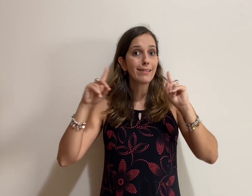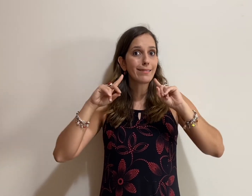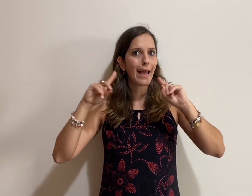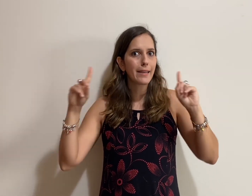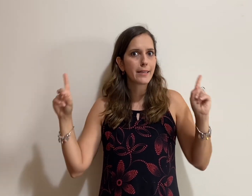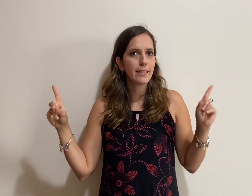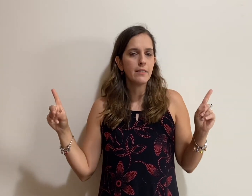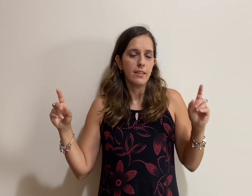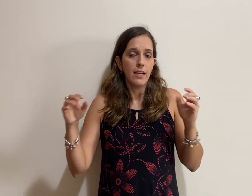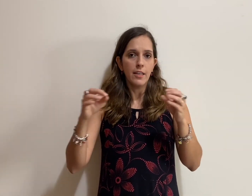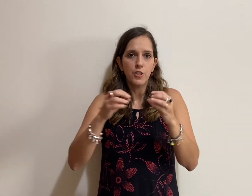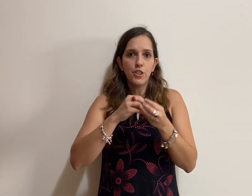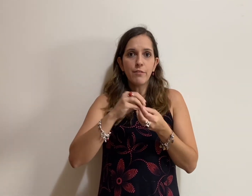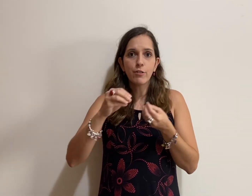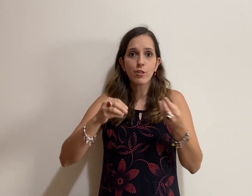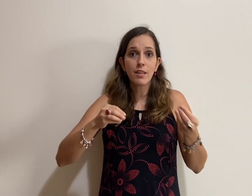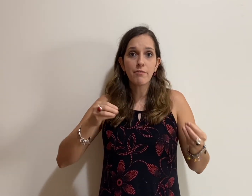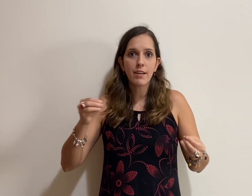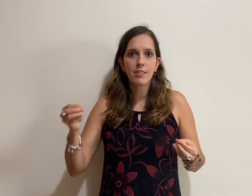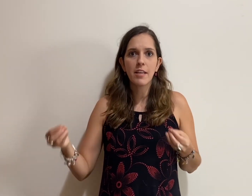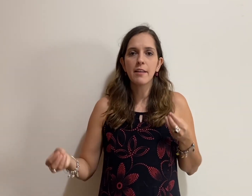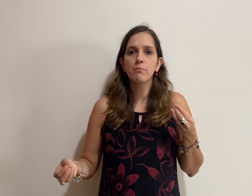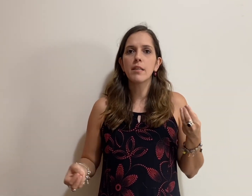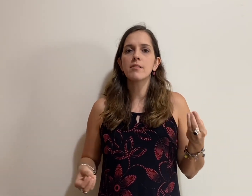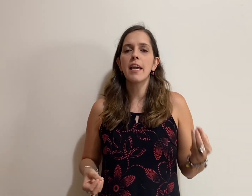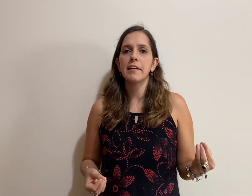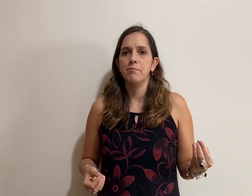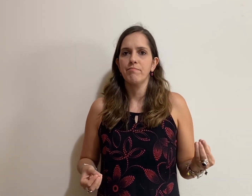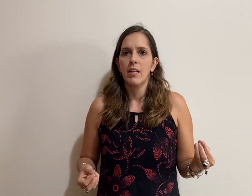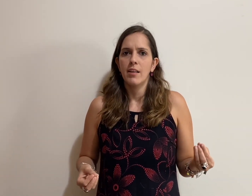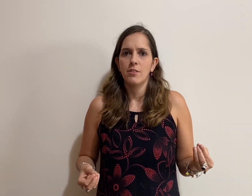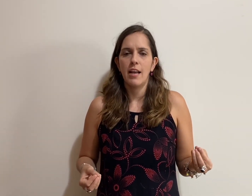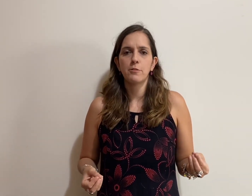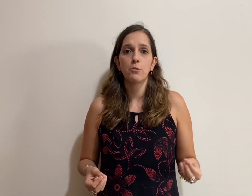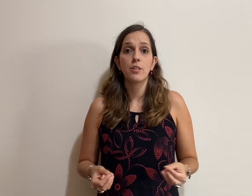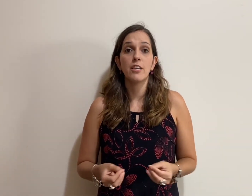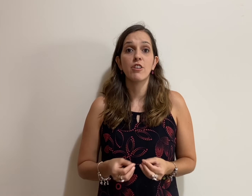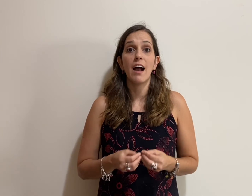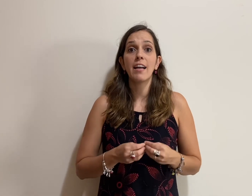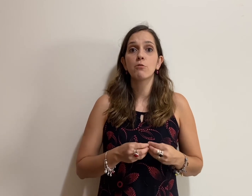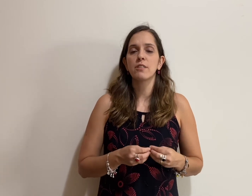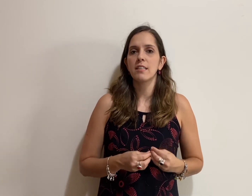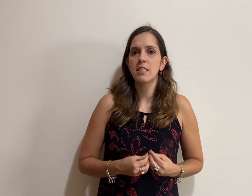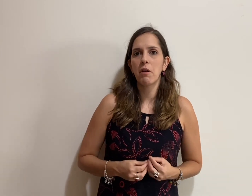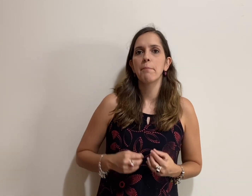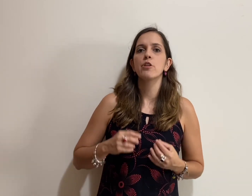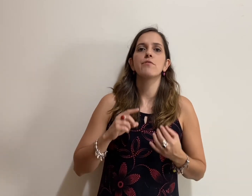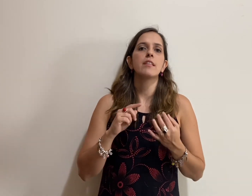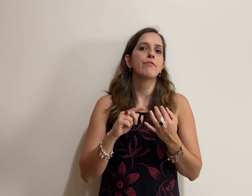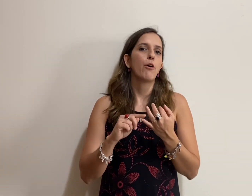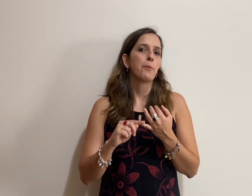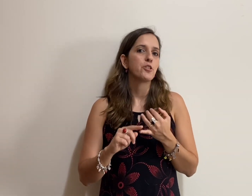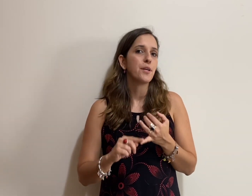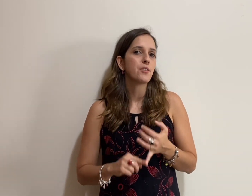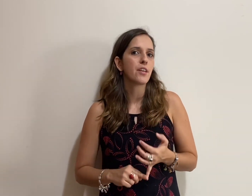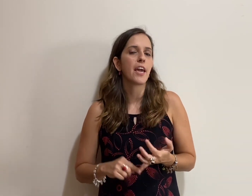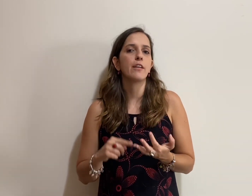técnica de você fazer um desenho, certo? Ou seja, a ilustração, ela pode vir na forma de desenho,